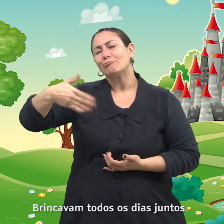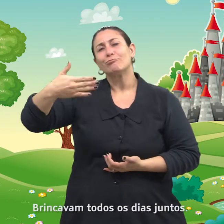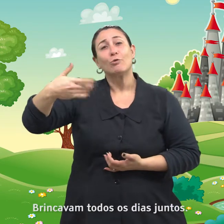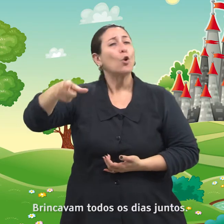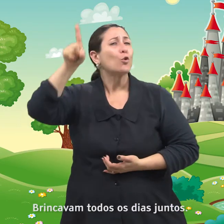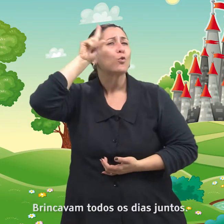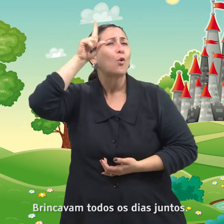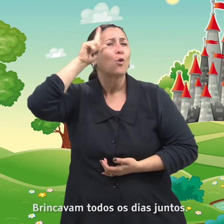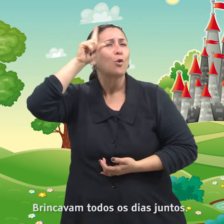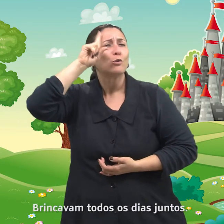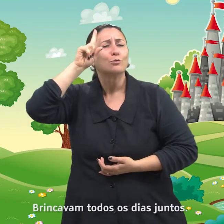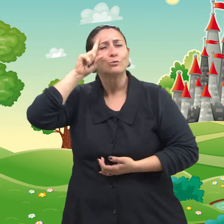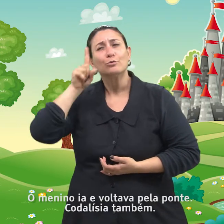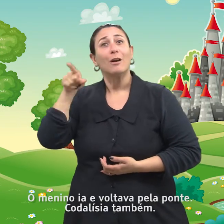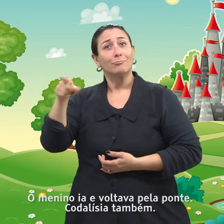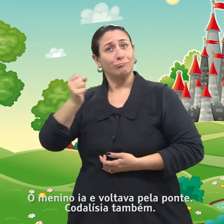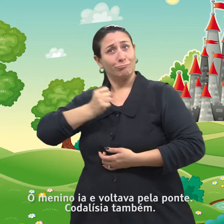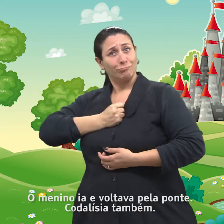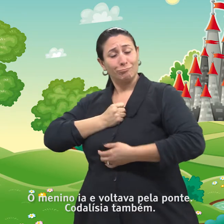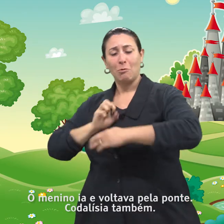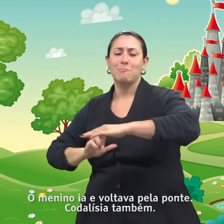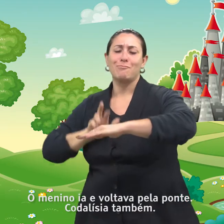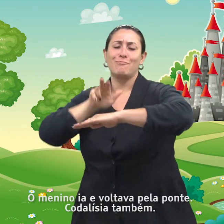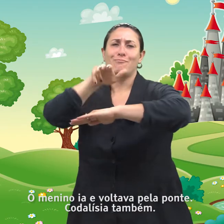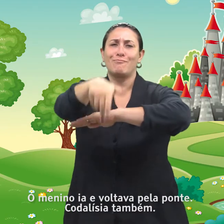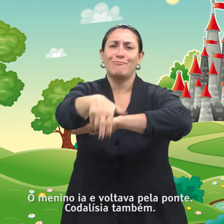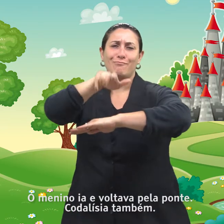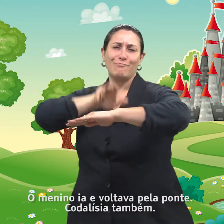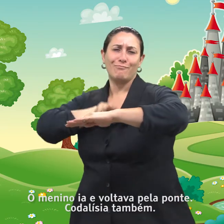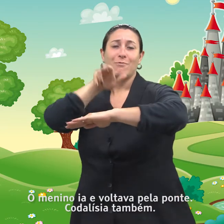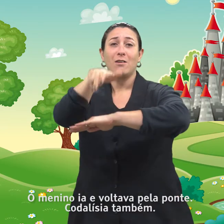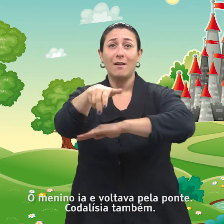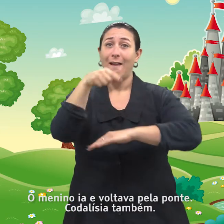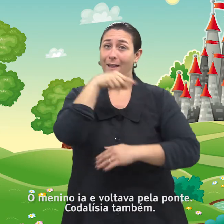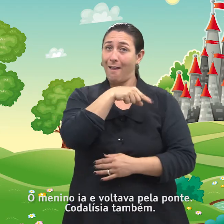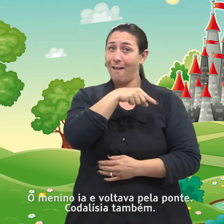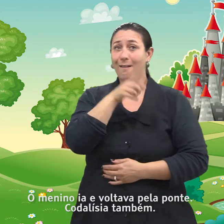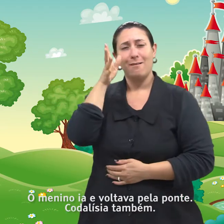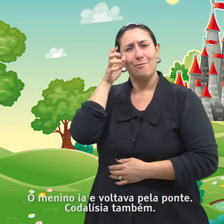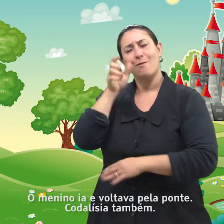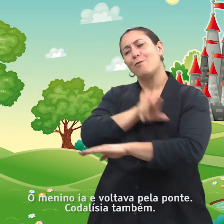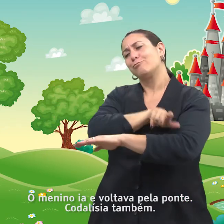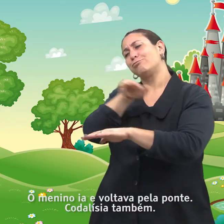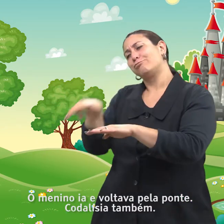os dias juntos. O menino ia e voltava pela ponte. Codalísia também.